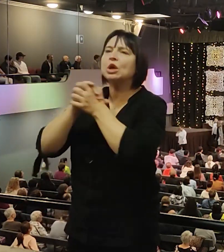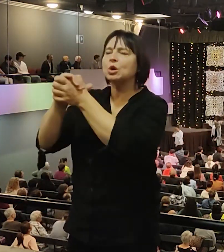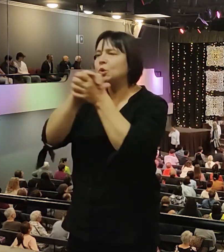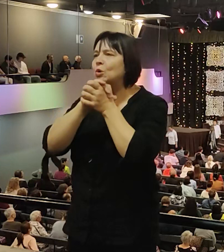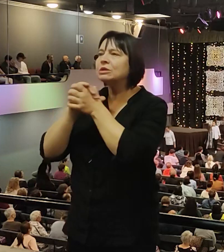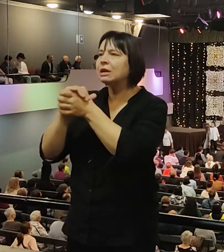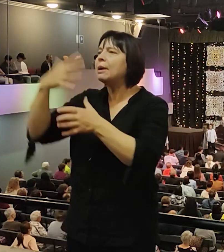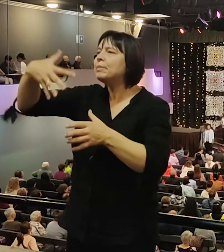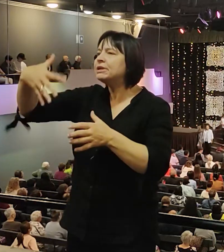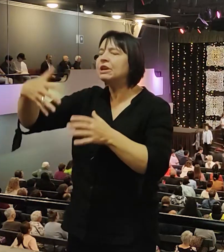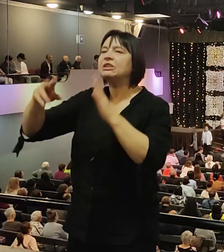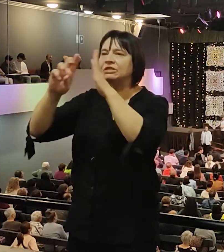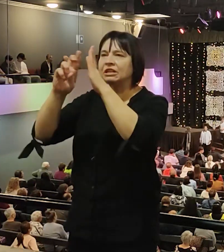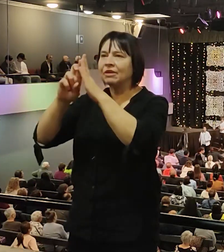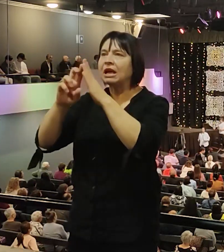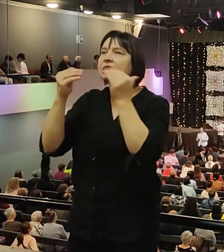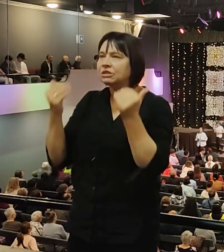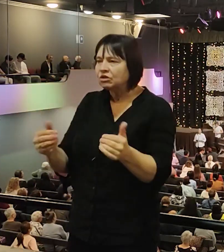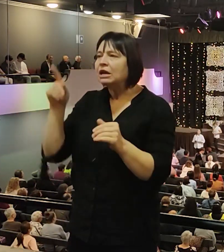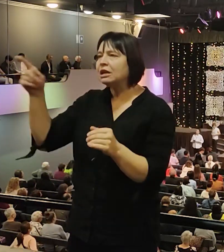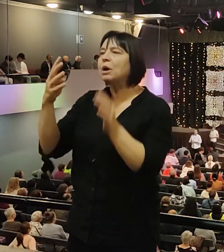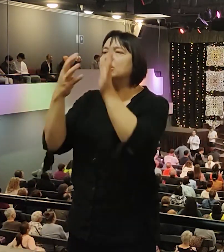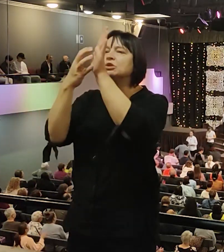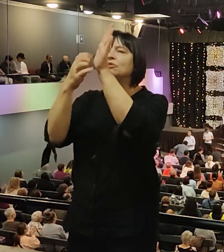сегодняшний день в этом союзе 943 церкви.